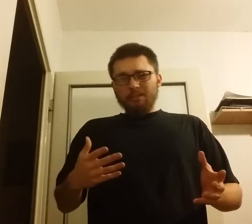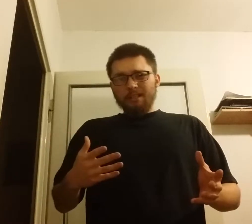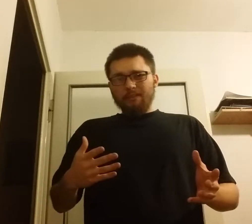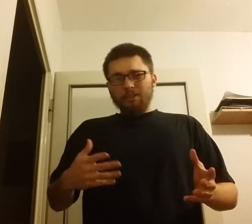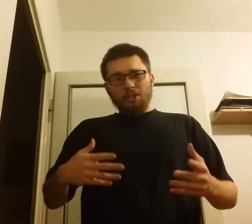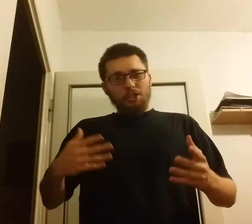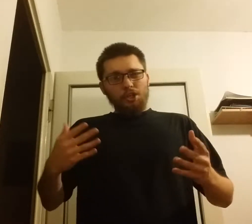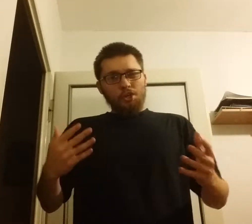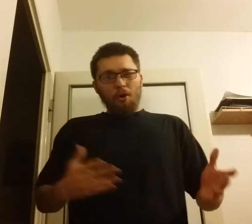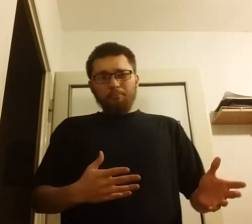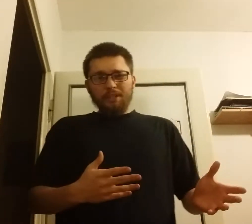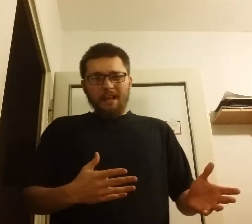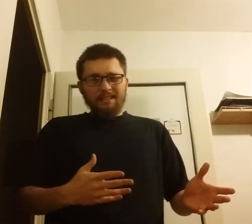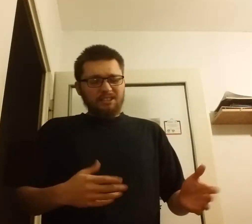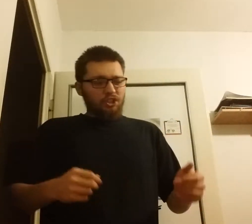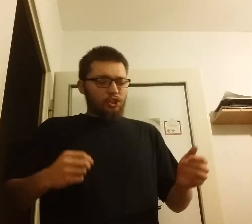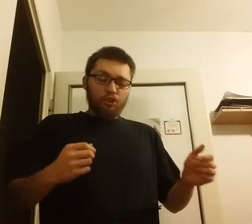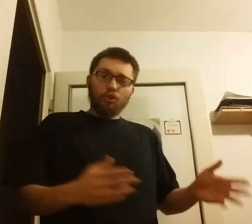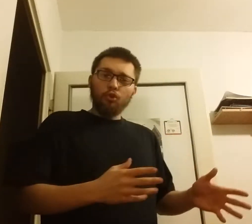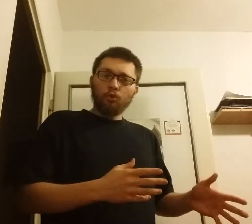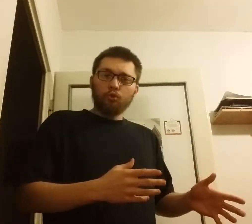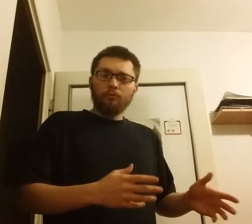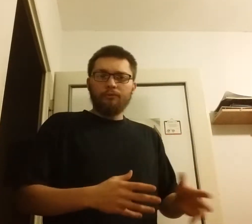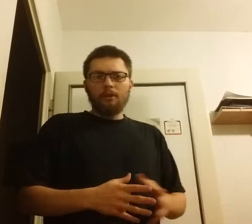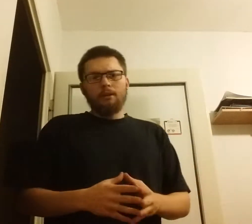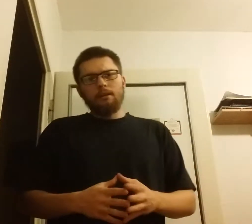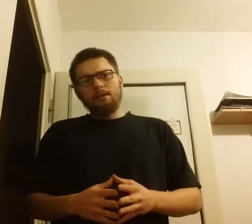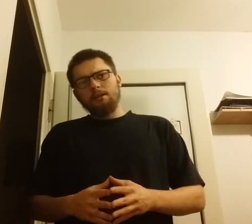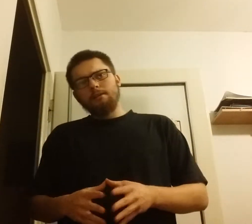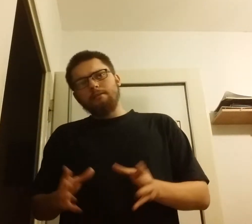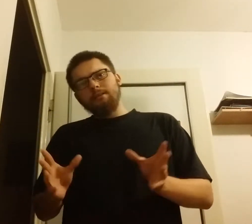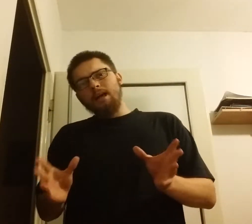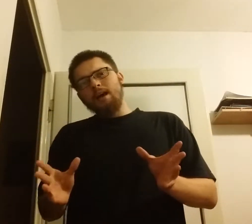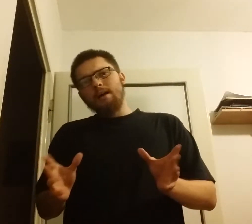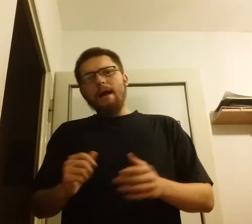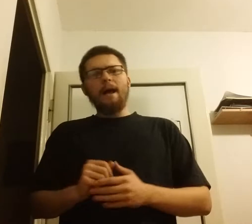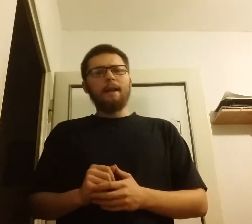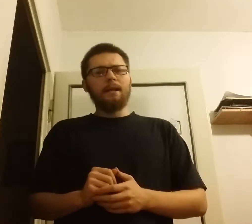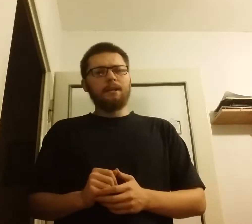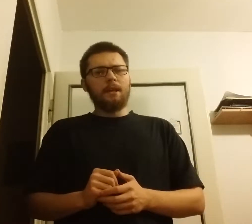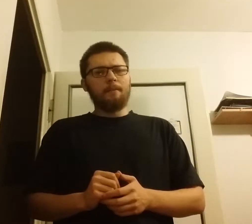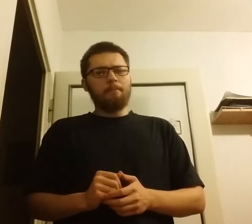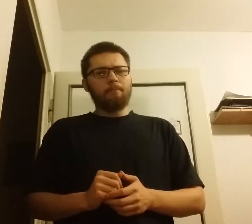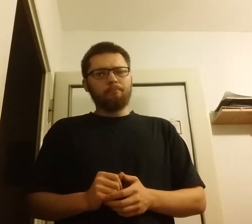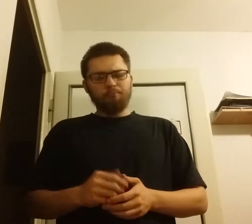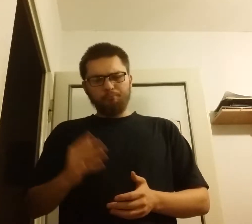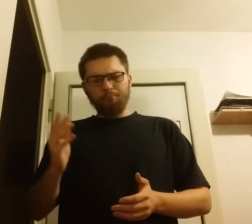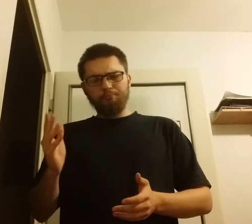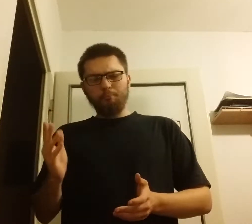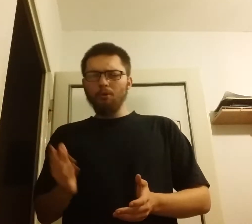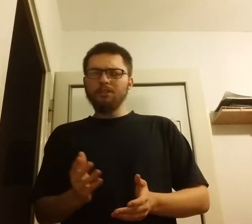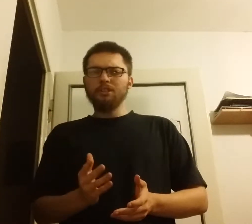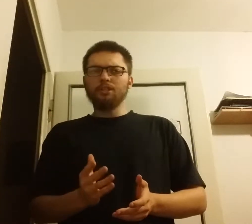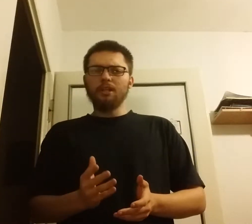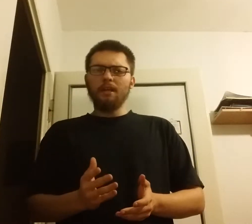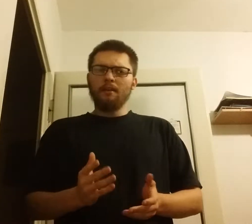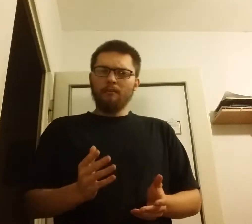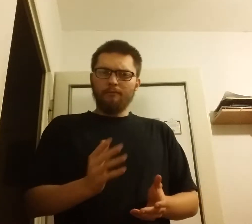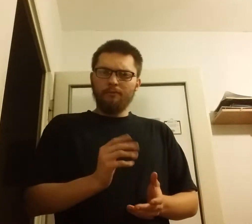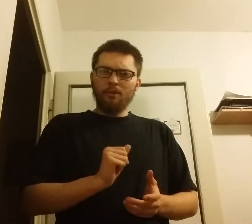to nazwać, i komplikacji, i sojuszów na arenie politycznej w